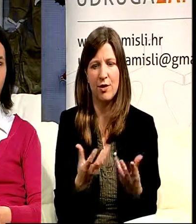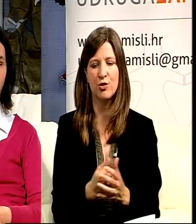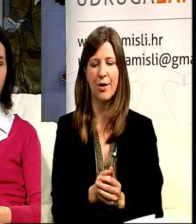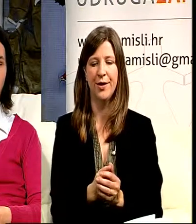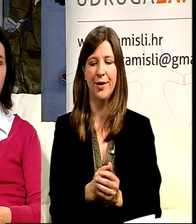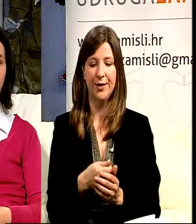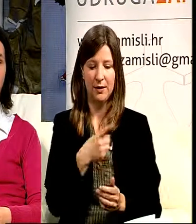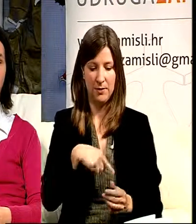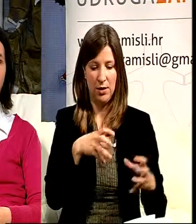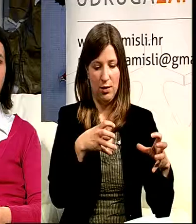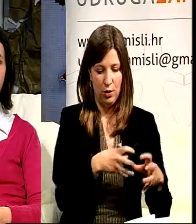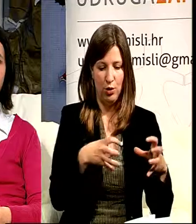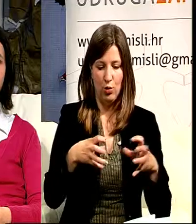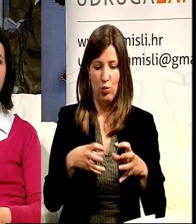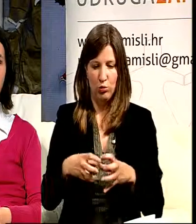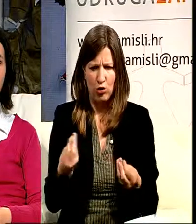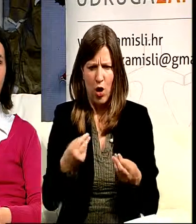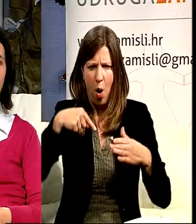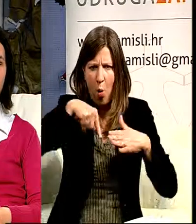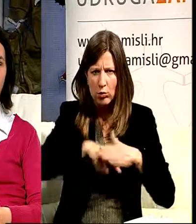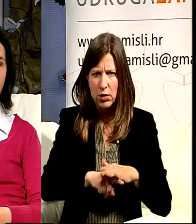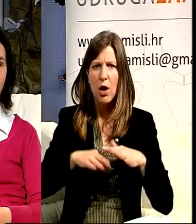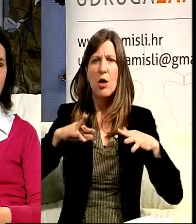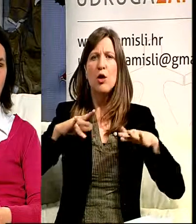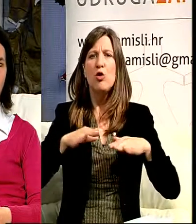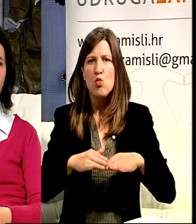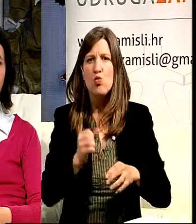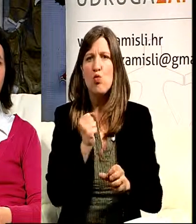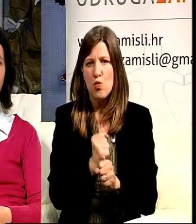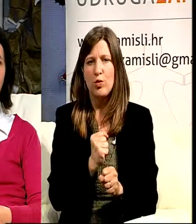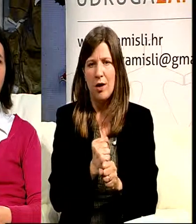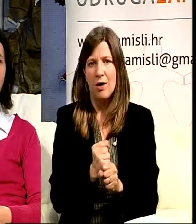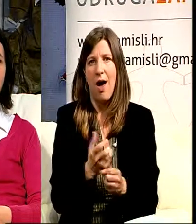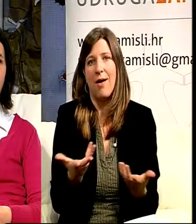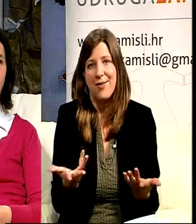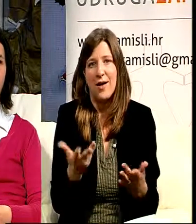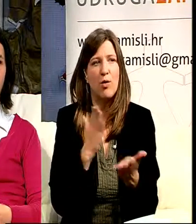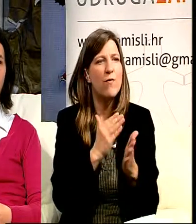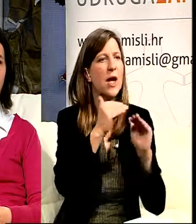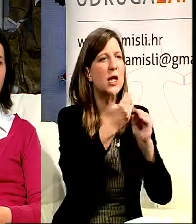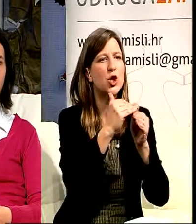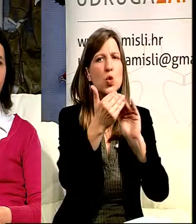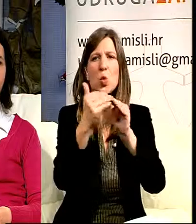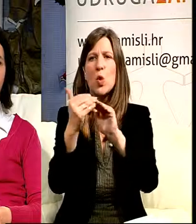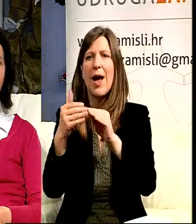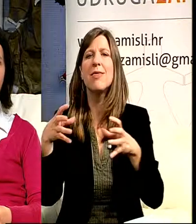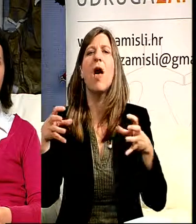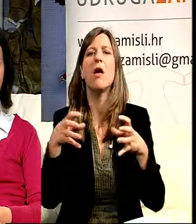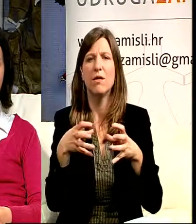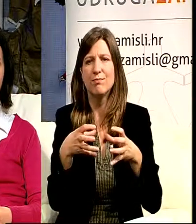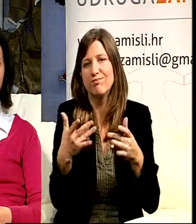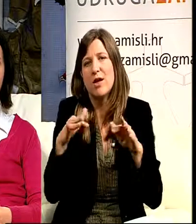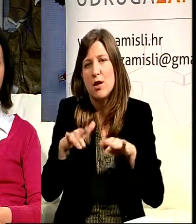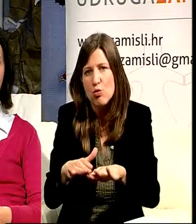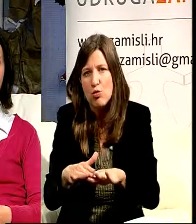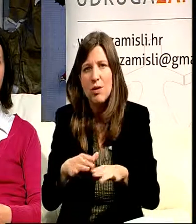pokriču ljudi, tako smo i limitirani brojem projekata, brojem